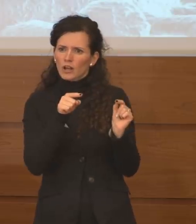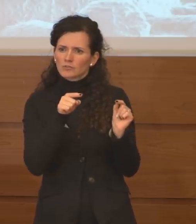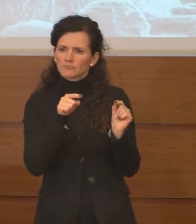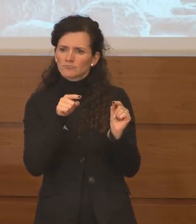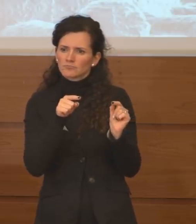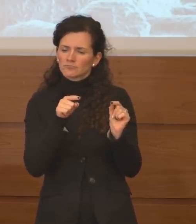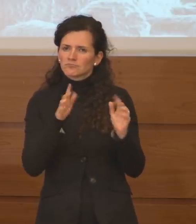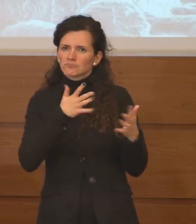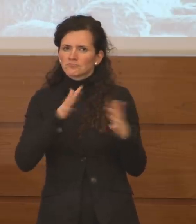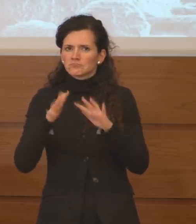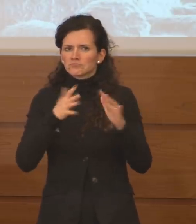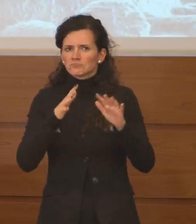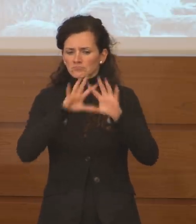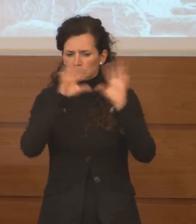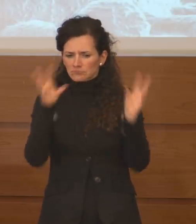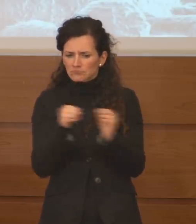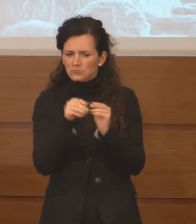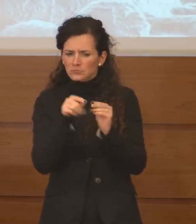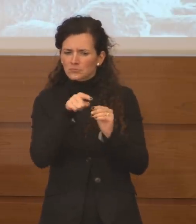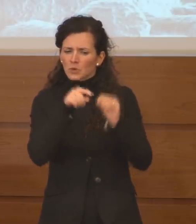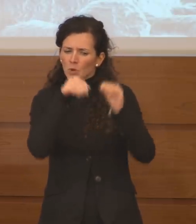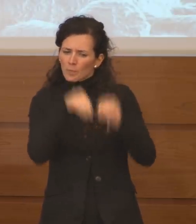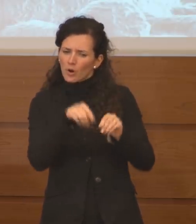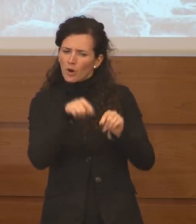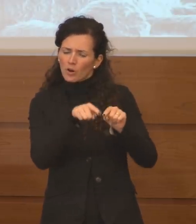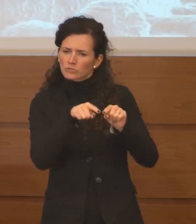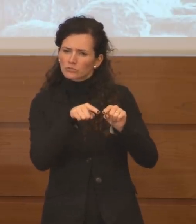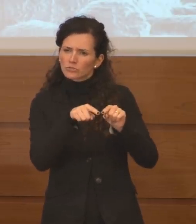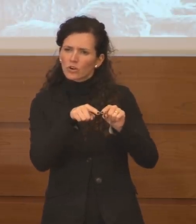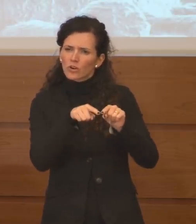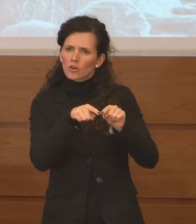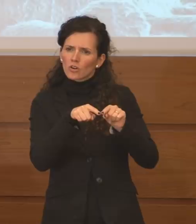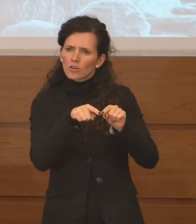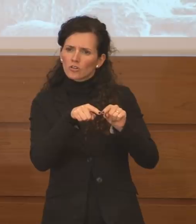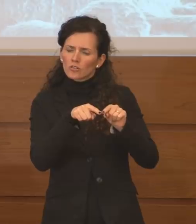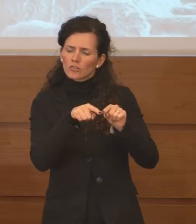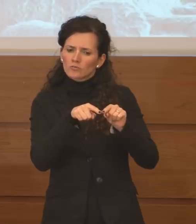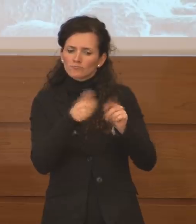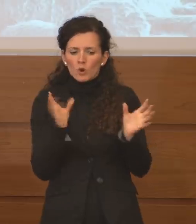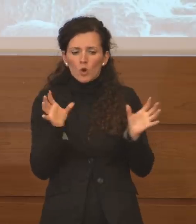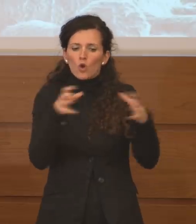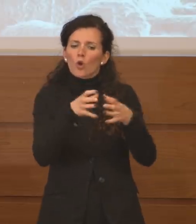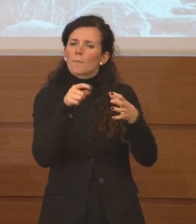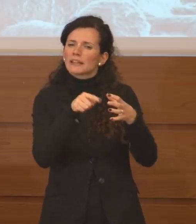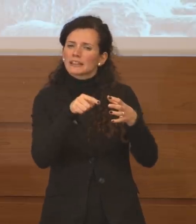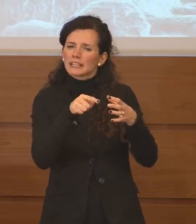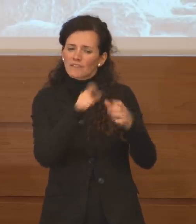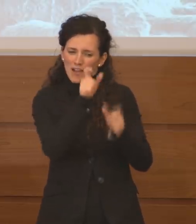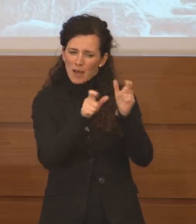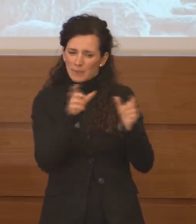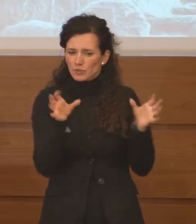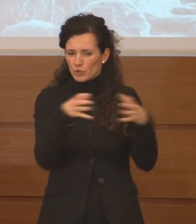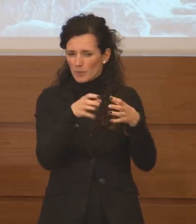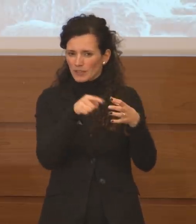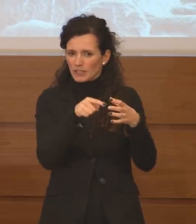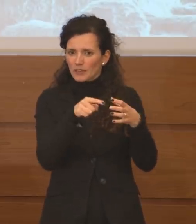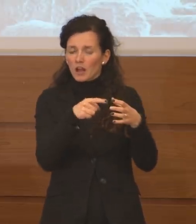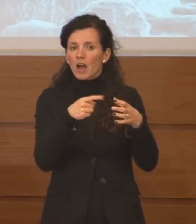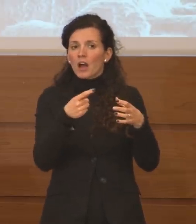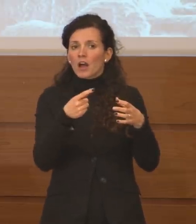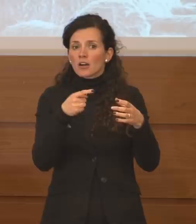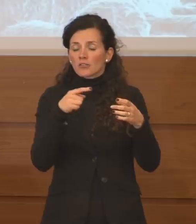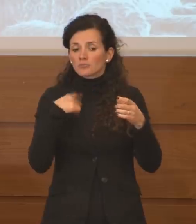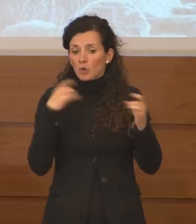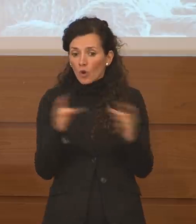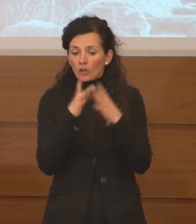tutti quanti concentrati e fanno parte di una committiva, almeno per quello che ne so io, parlato pure col